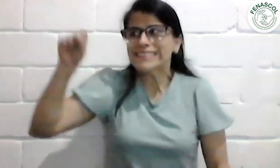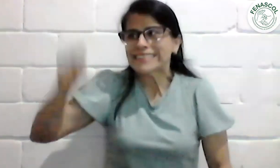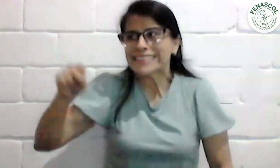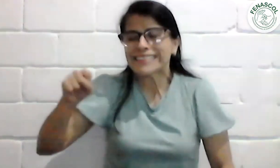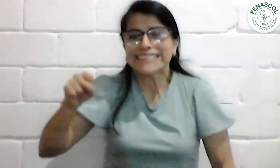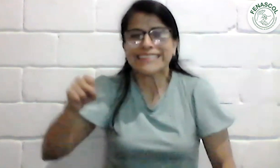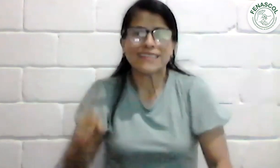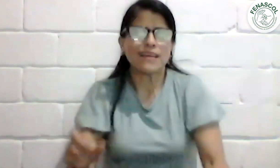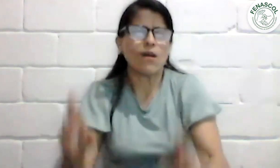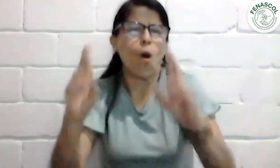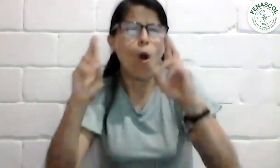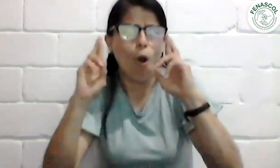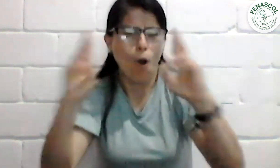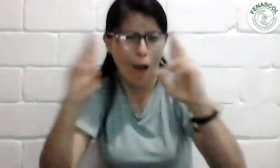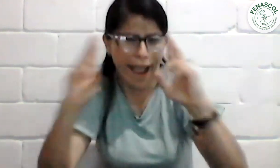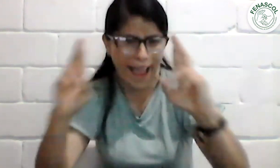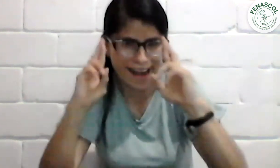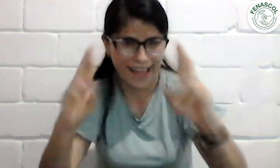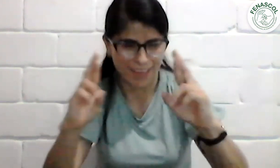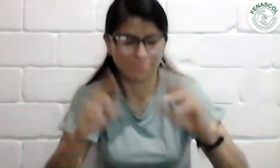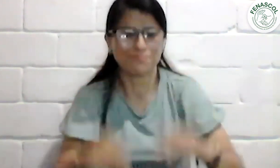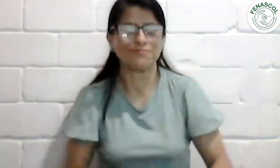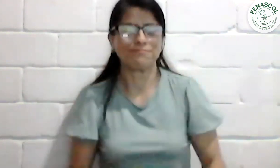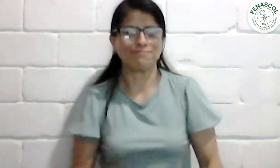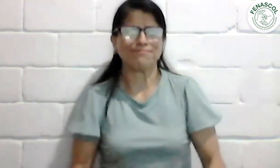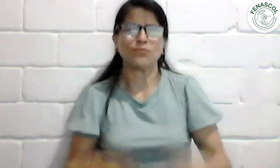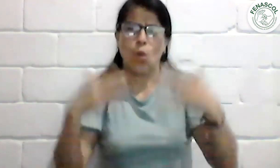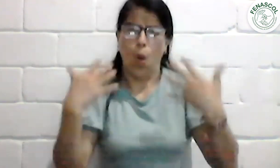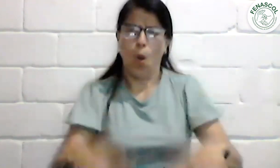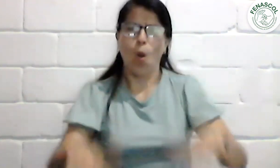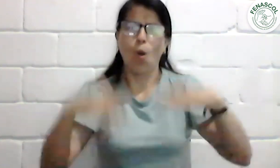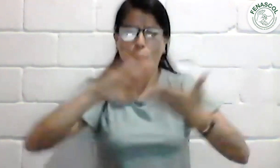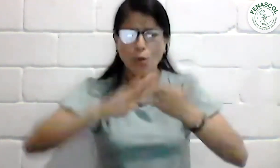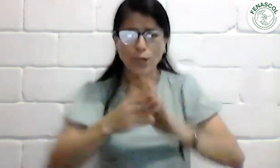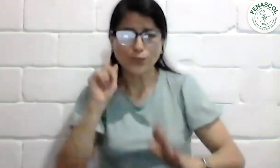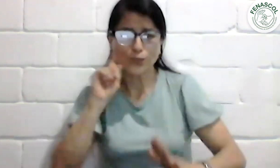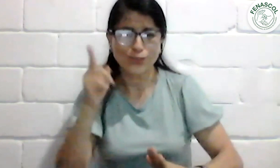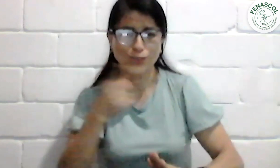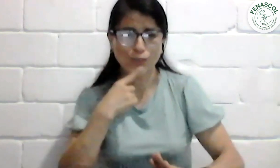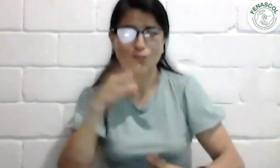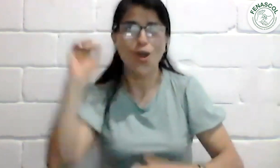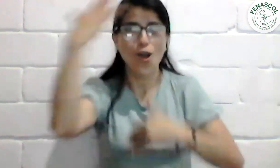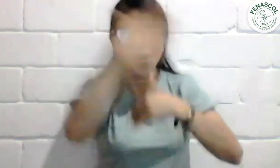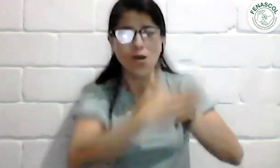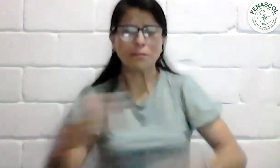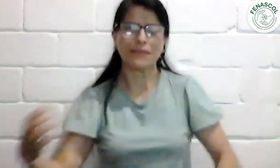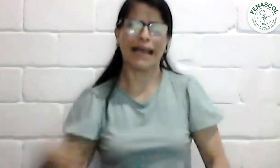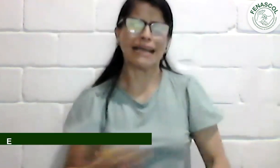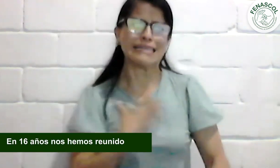Así es, esperamos lograrlo. Es impresionante todo el trabajo